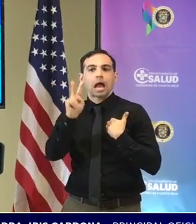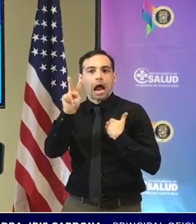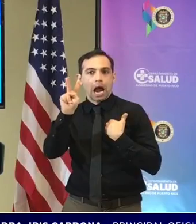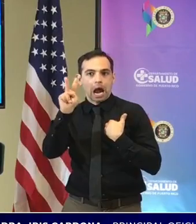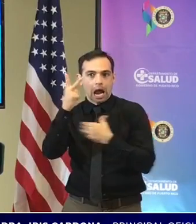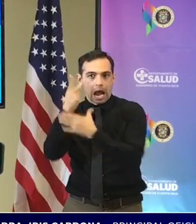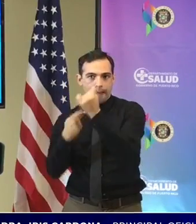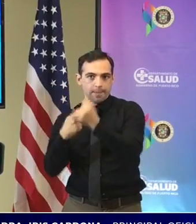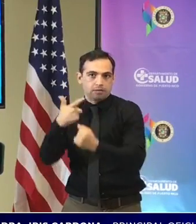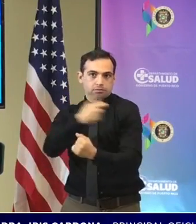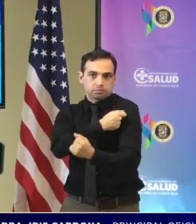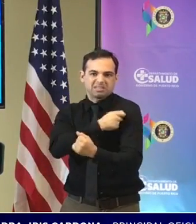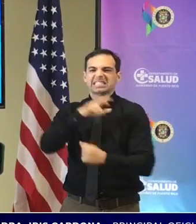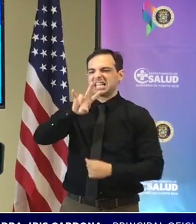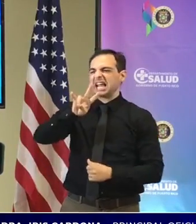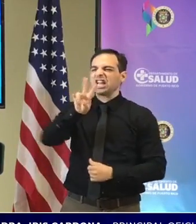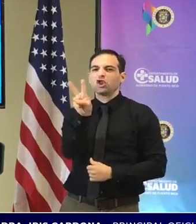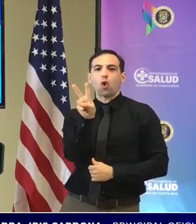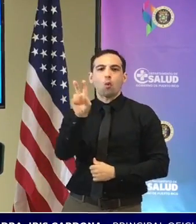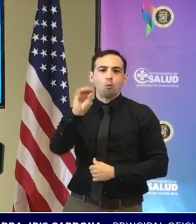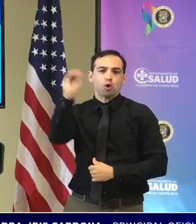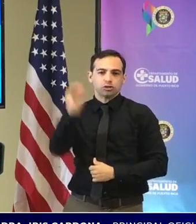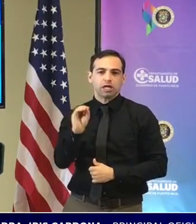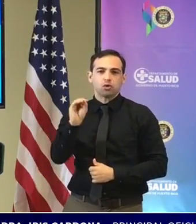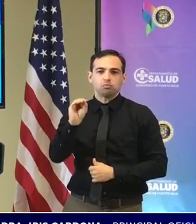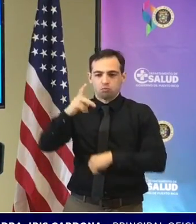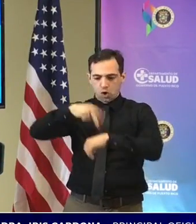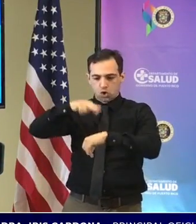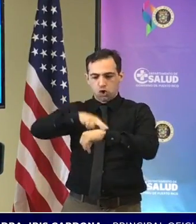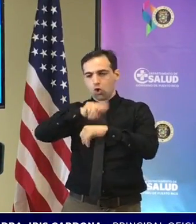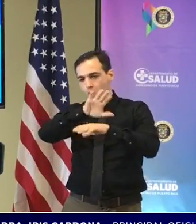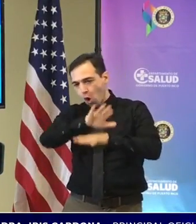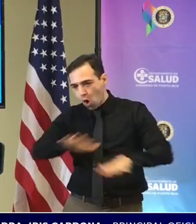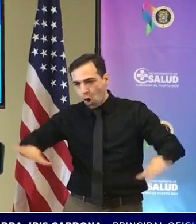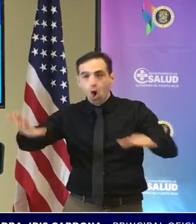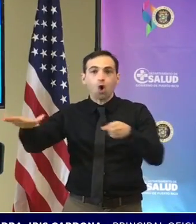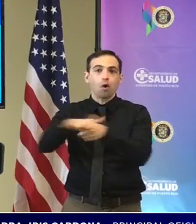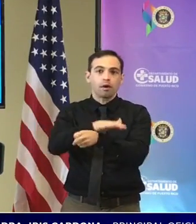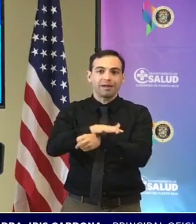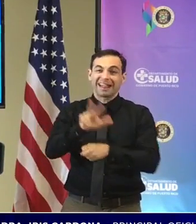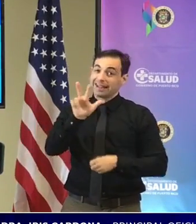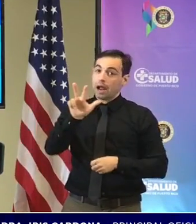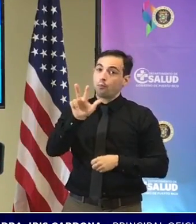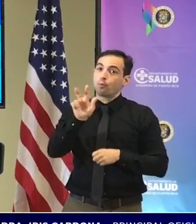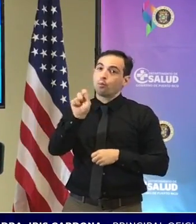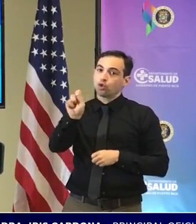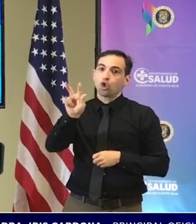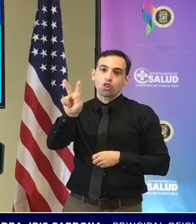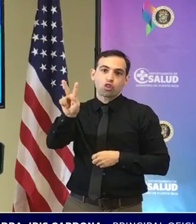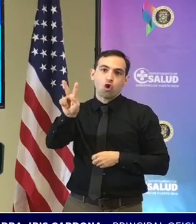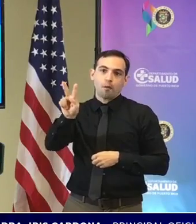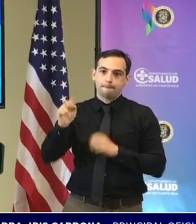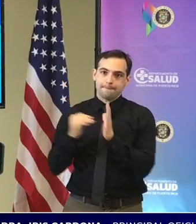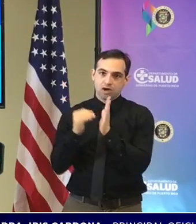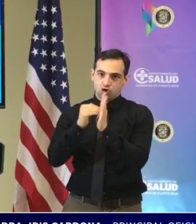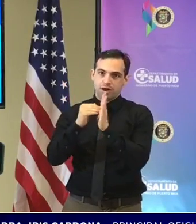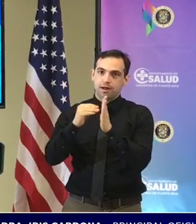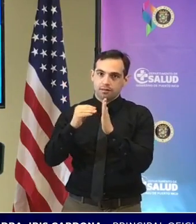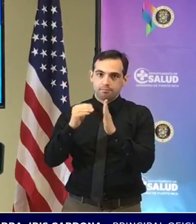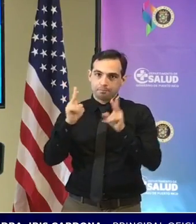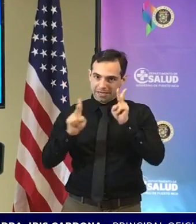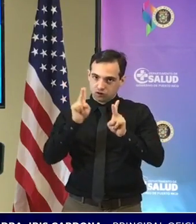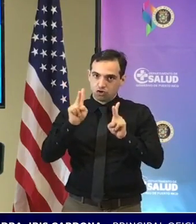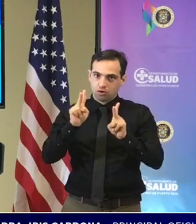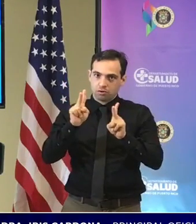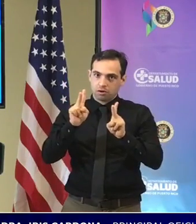eso es el 72% de la población total de Puerto Rico de los 3.2 millones de habitantes que tenemos según informó el secretario